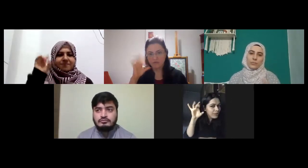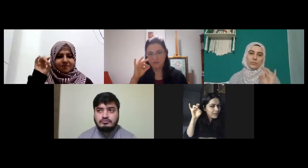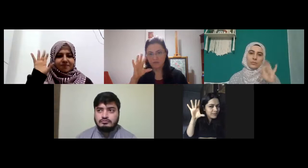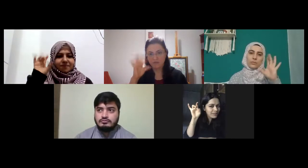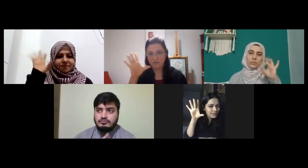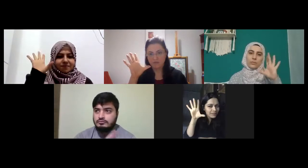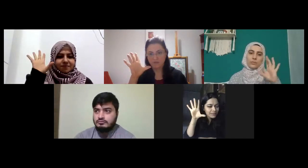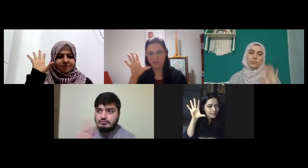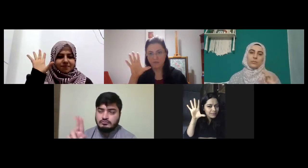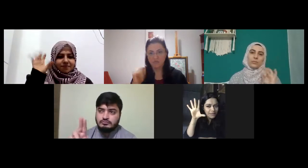attırın tık